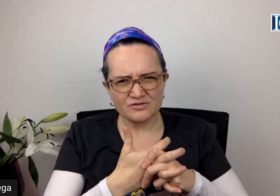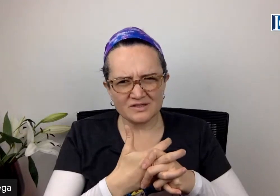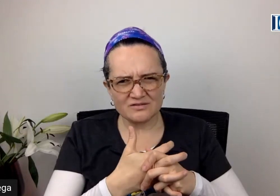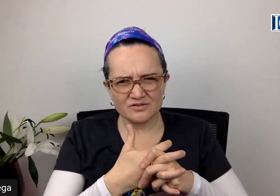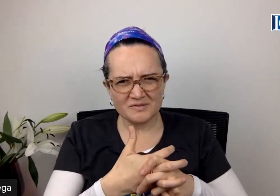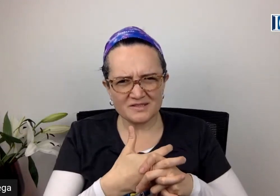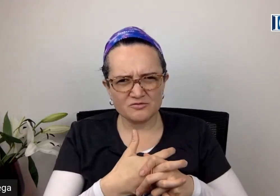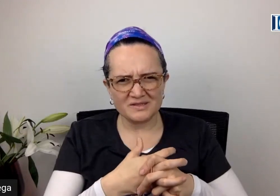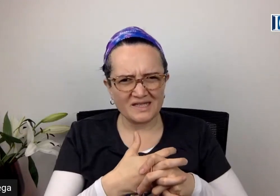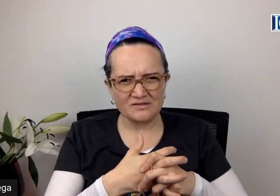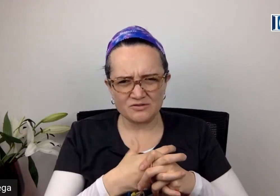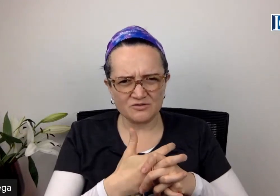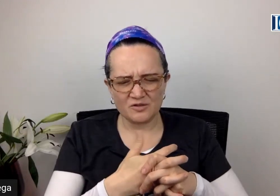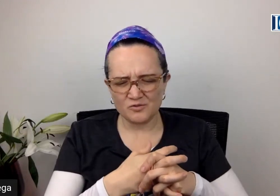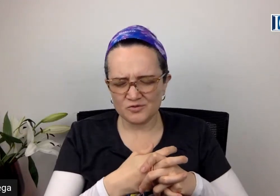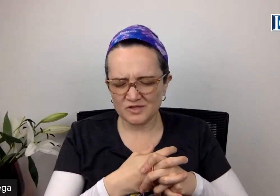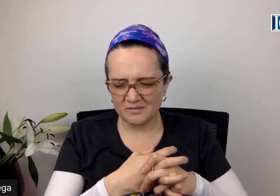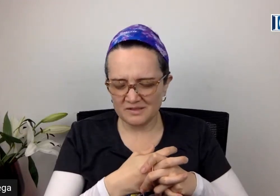temas de los maltratos, de los abusos y demás.